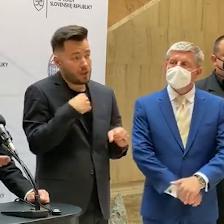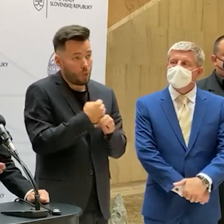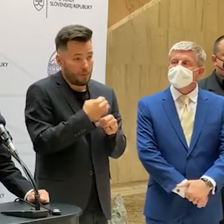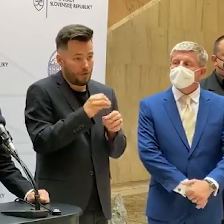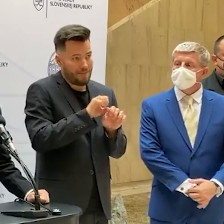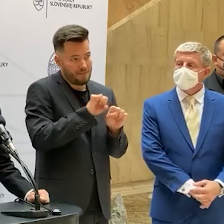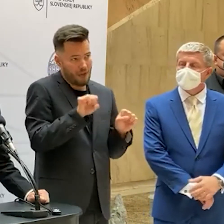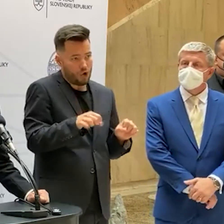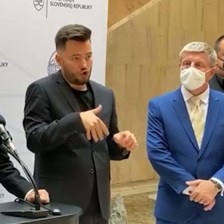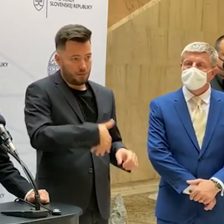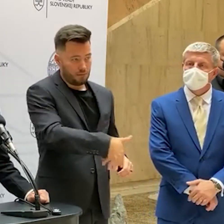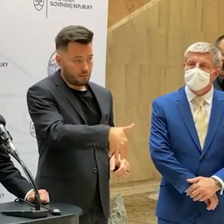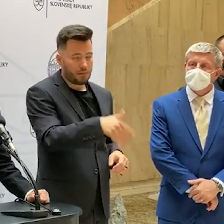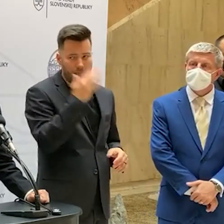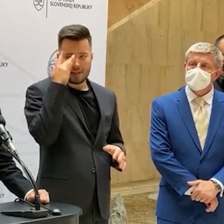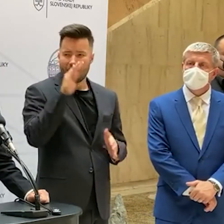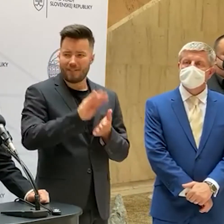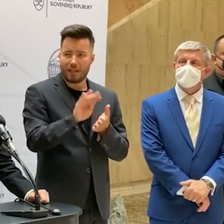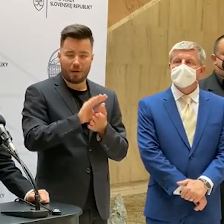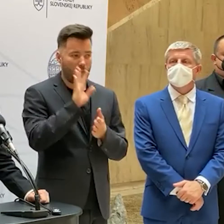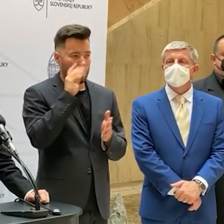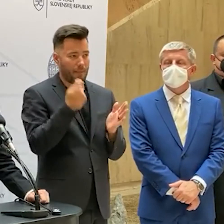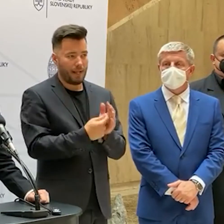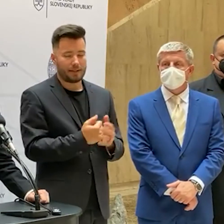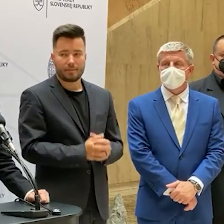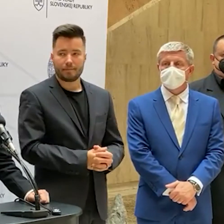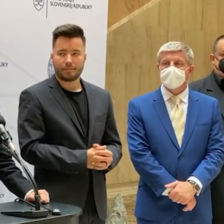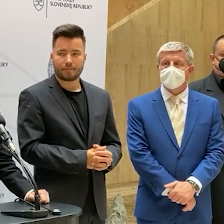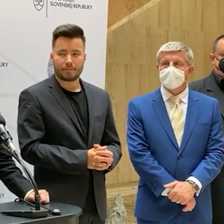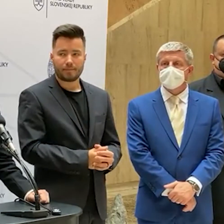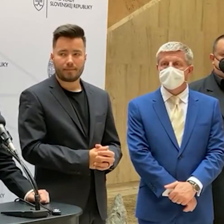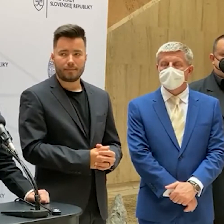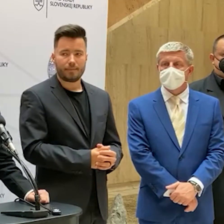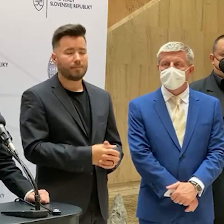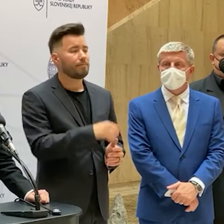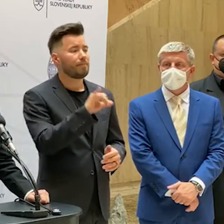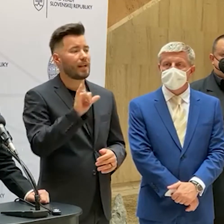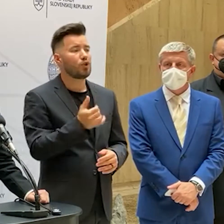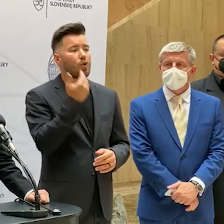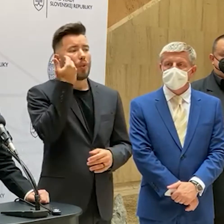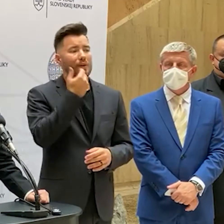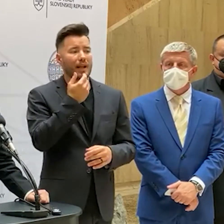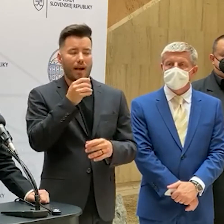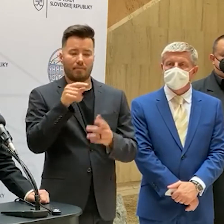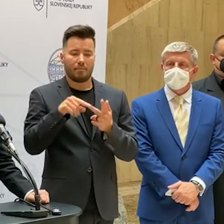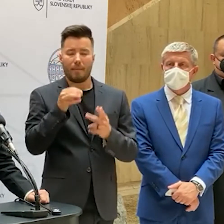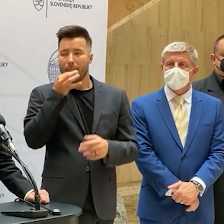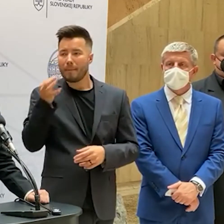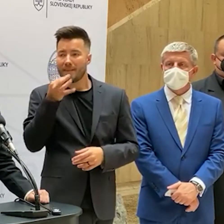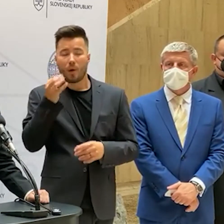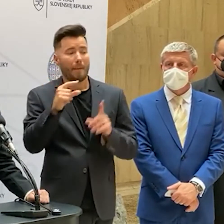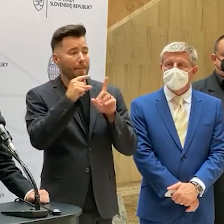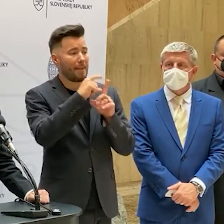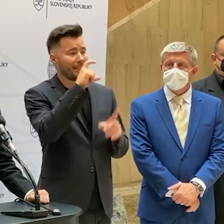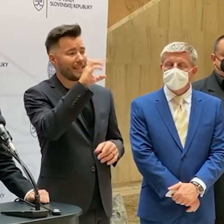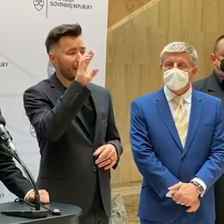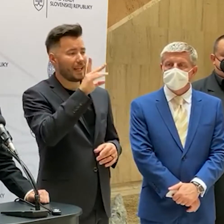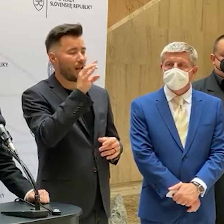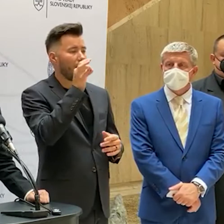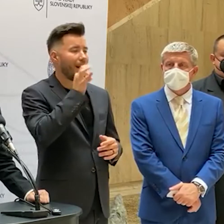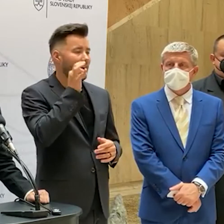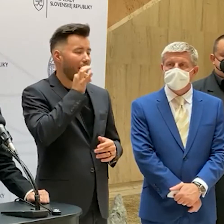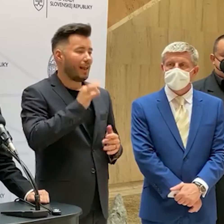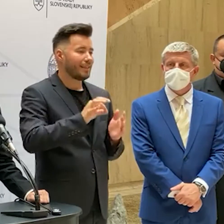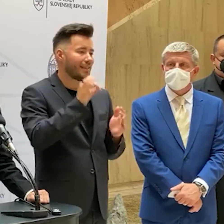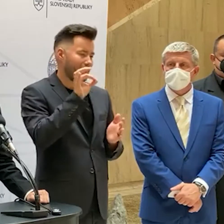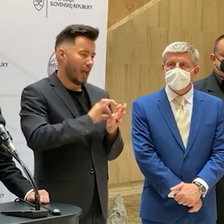predpokladám, že tam tá výnimka bude platiť. Ešte sa nás aj dopytujú ľudia, či tie PCR testy budú si platiť sami, alebo či to aspoň čiastočne bude hradiť však, keďže sa